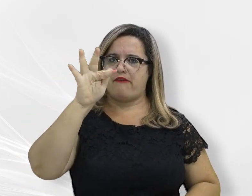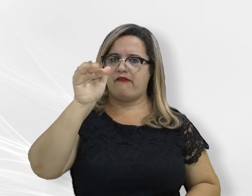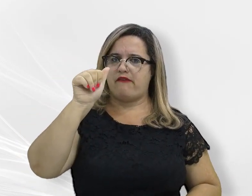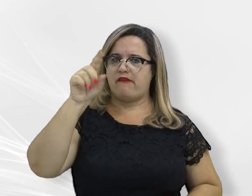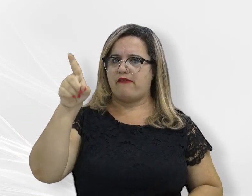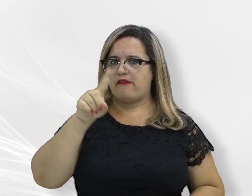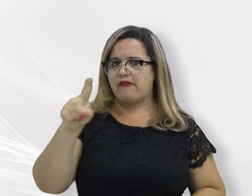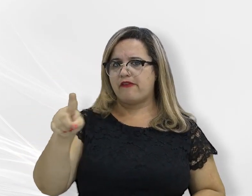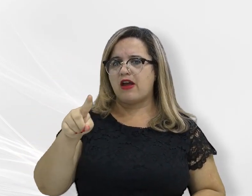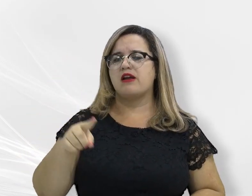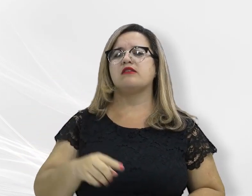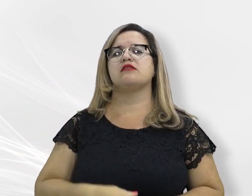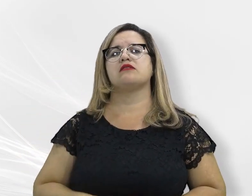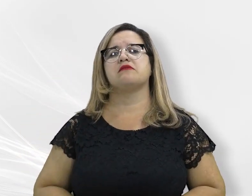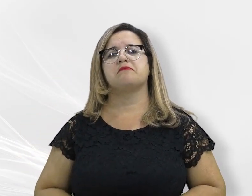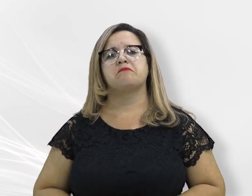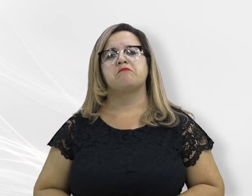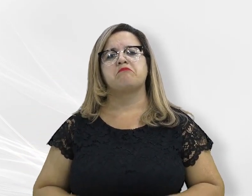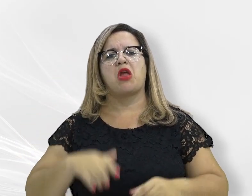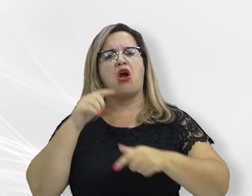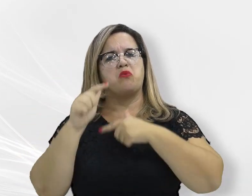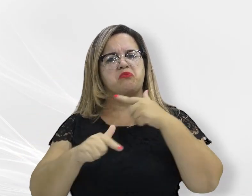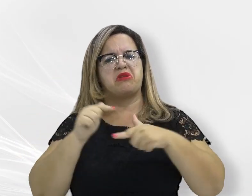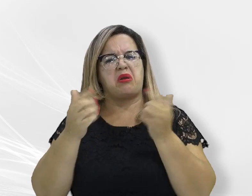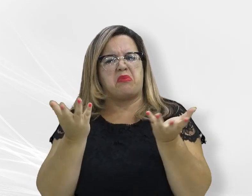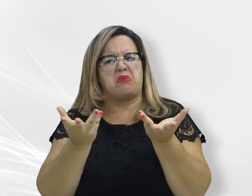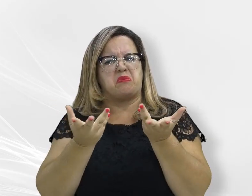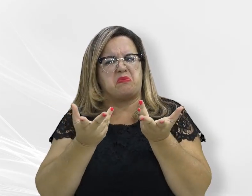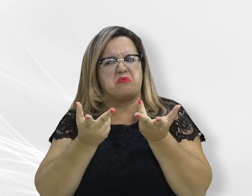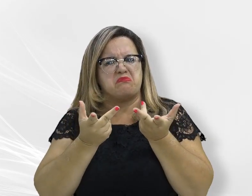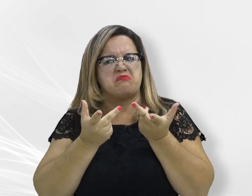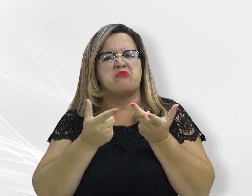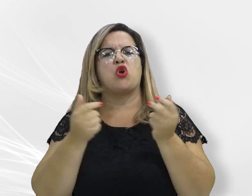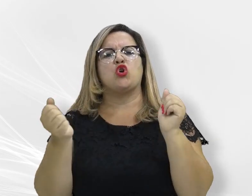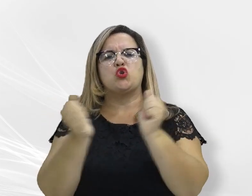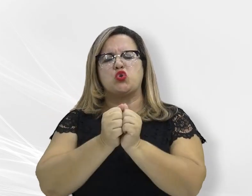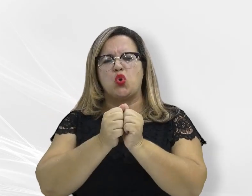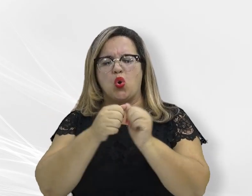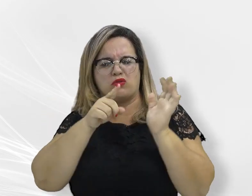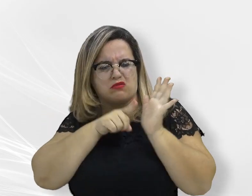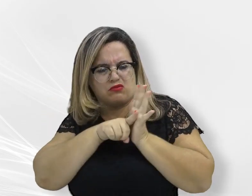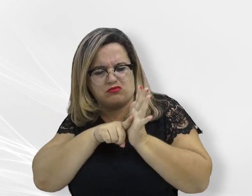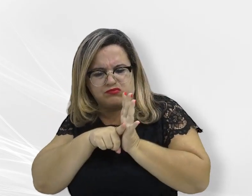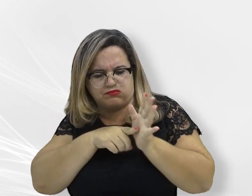ali um trabalho profícuo e absolutamente integrado com os auditores e servidores do Fisco Estadual.